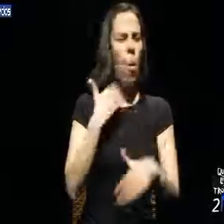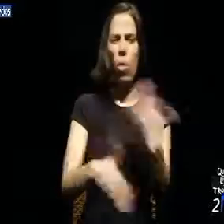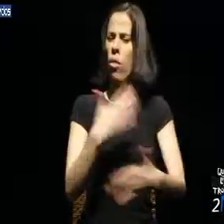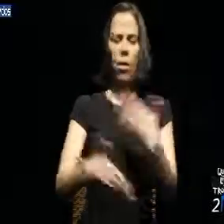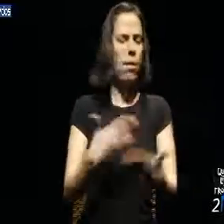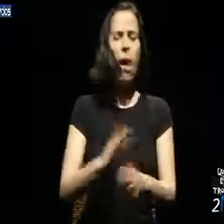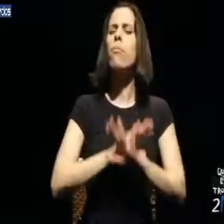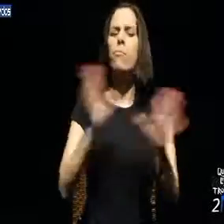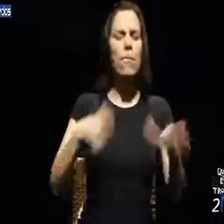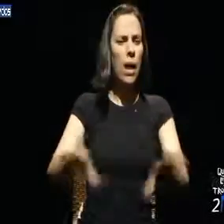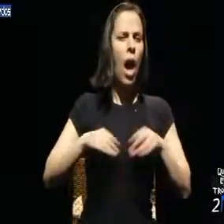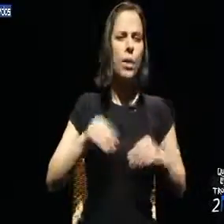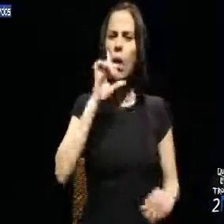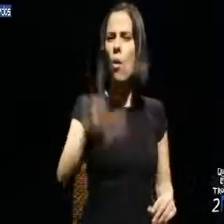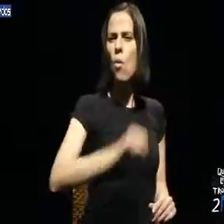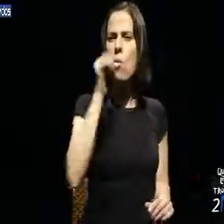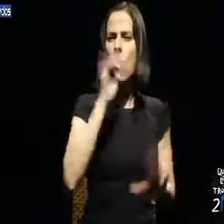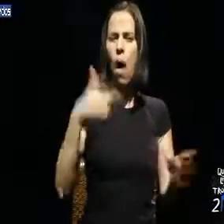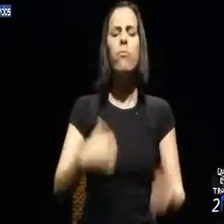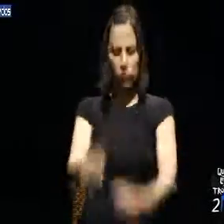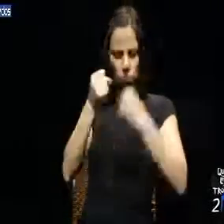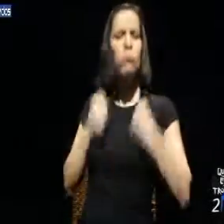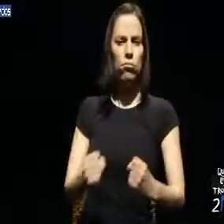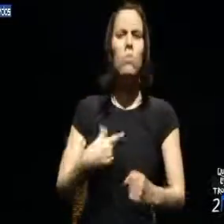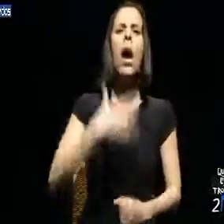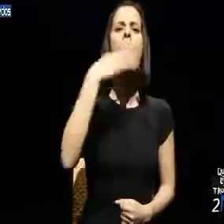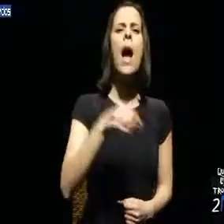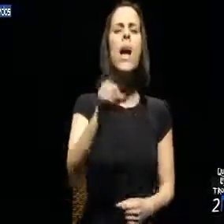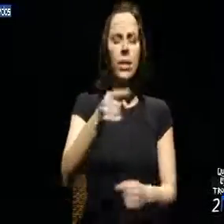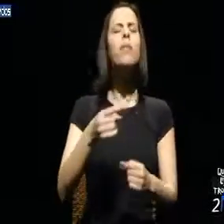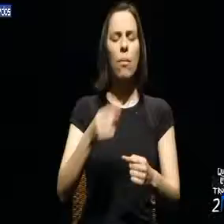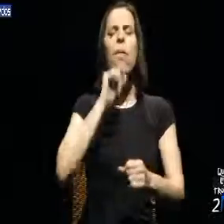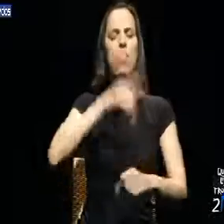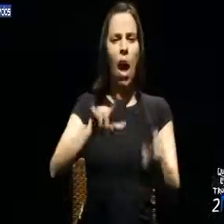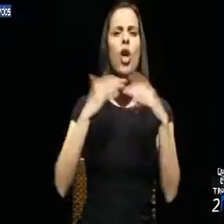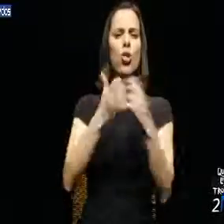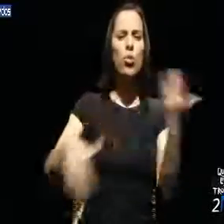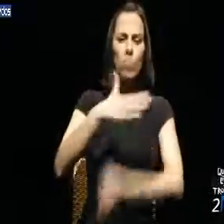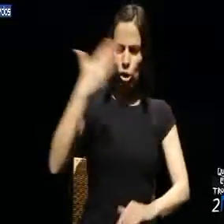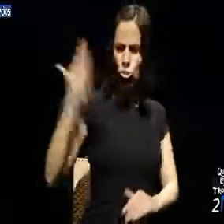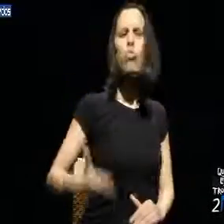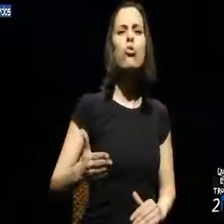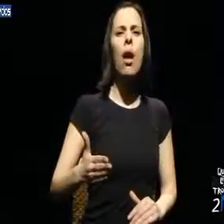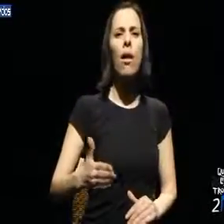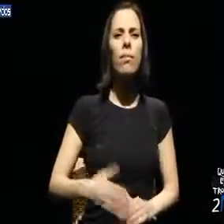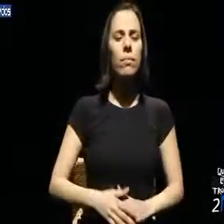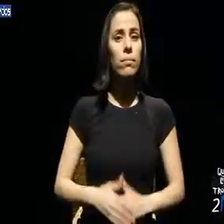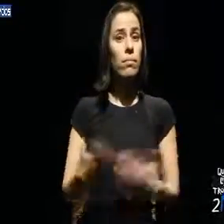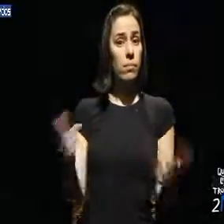e, por isso, inaceitável. Resistimos porque acreditamos na construção de uma sociedade mais justa. A esta